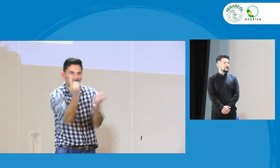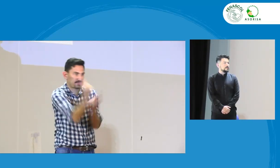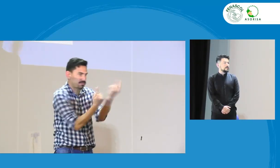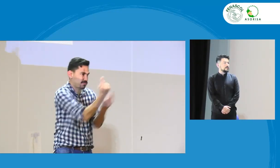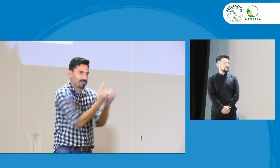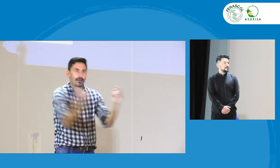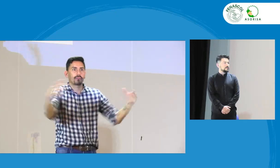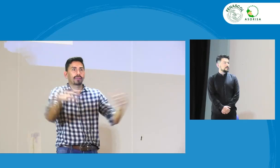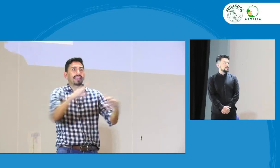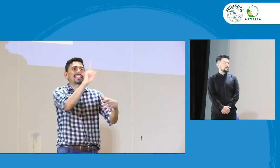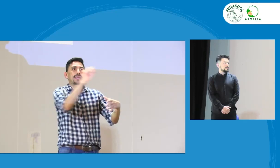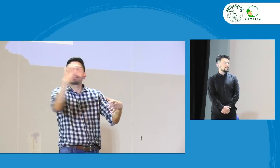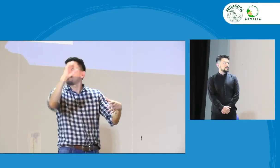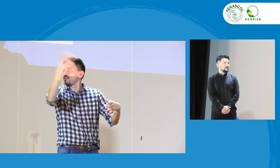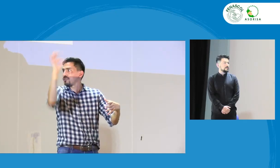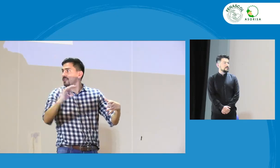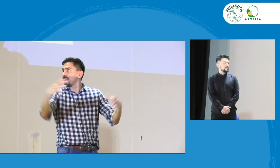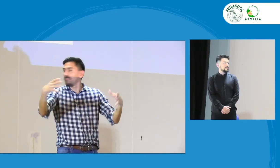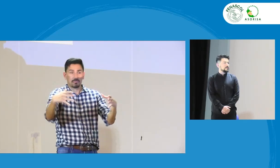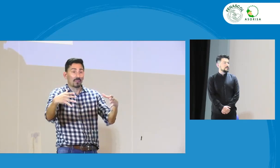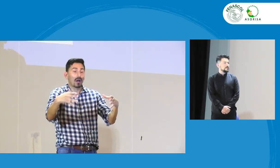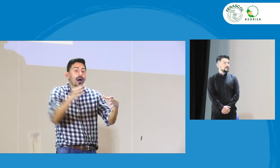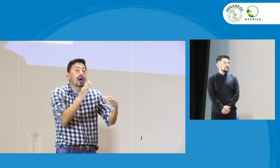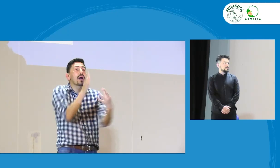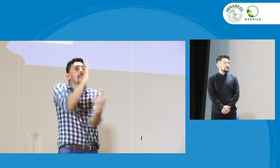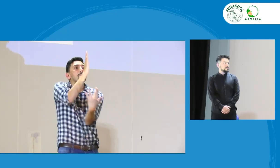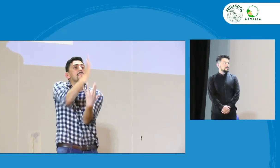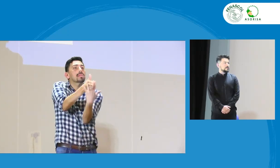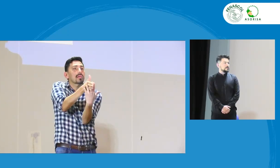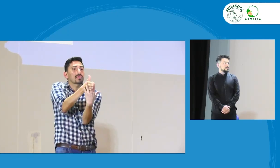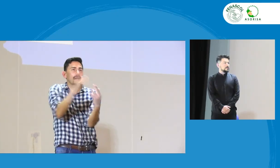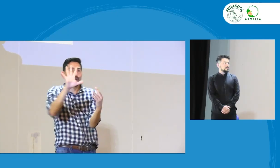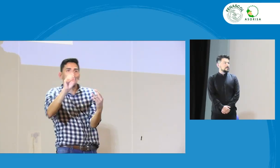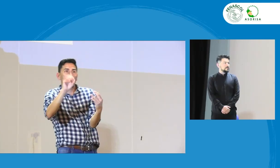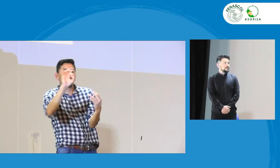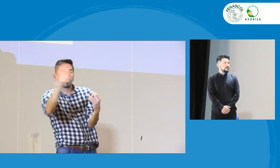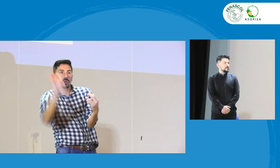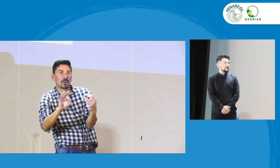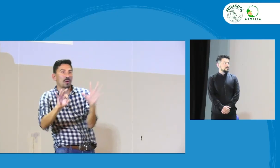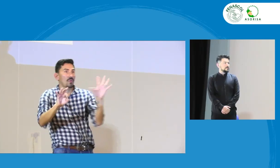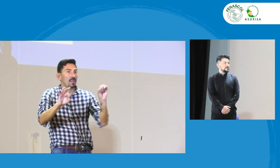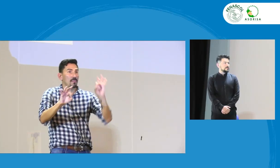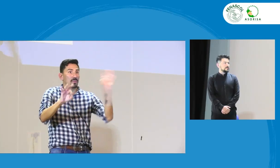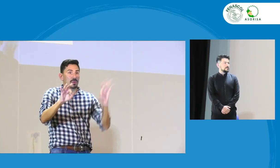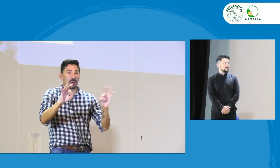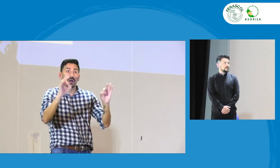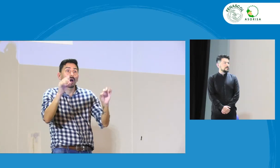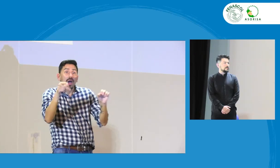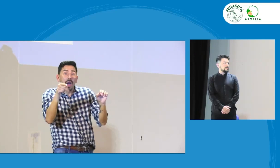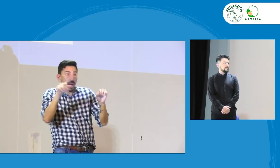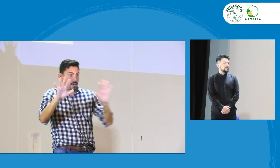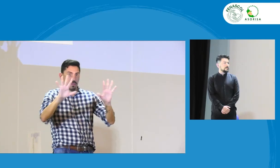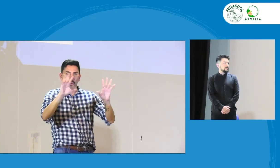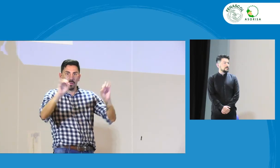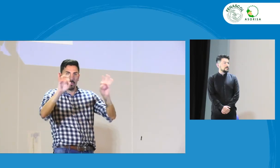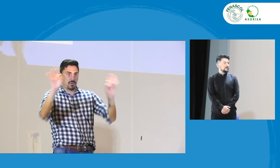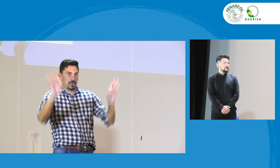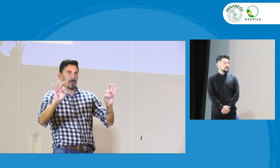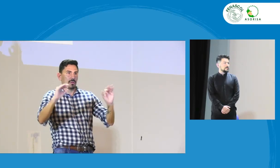100%, obviamente, pero entonces el 50%, 50-50 para que